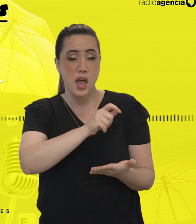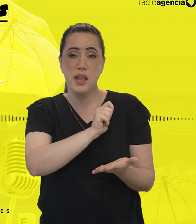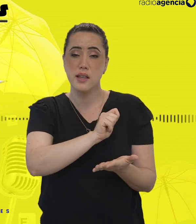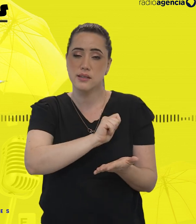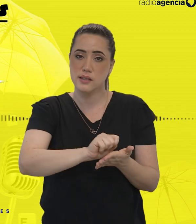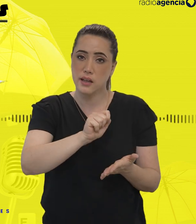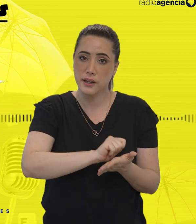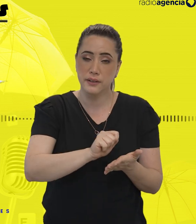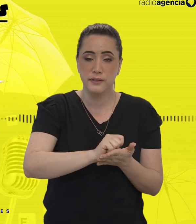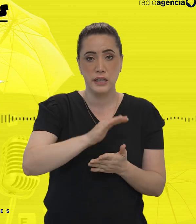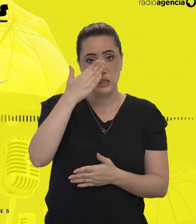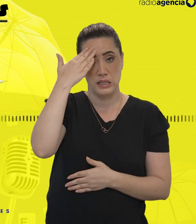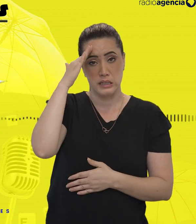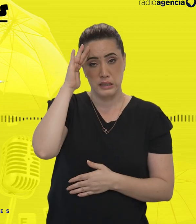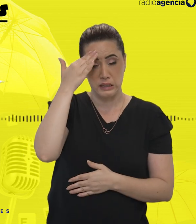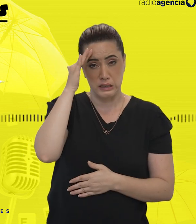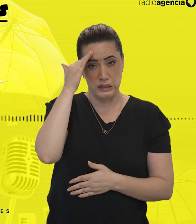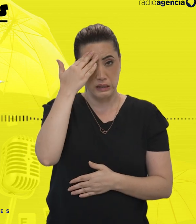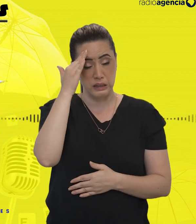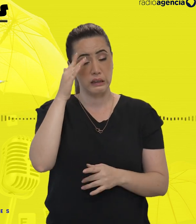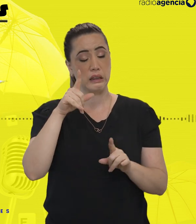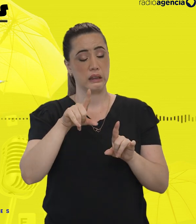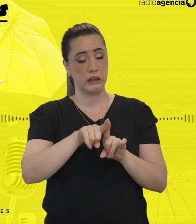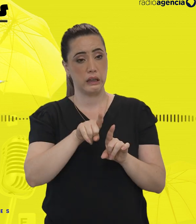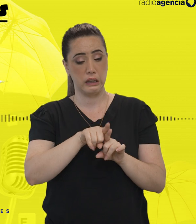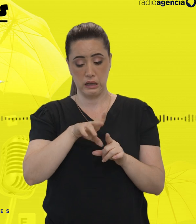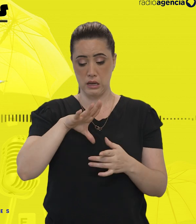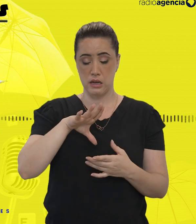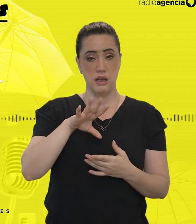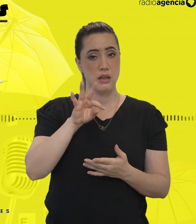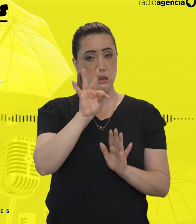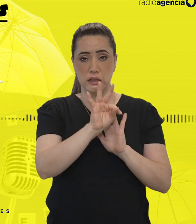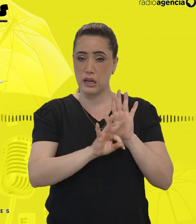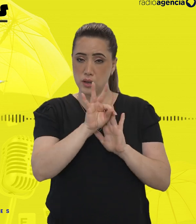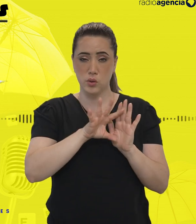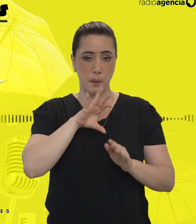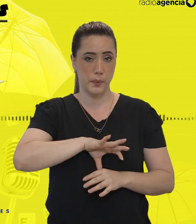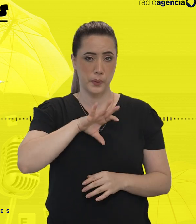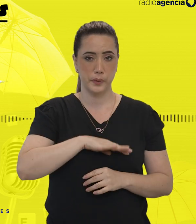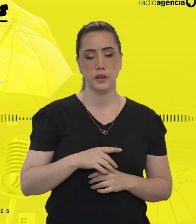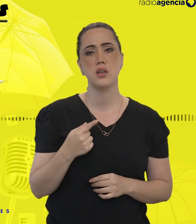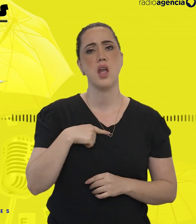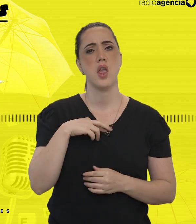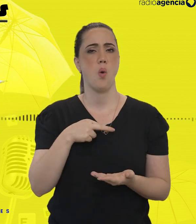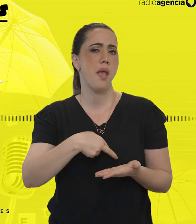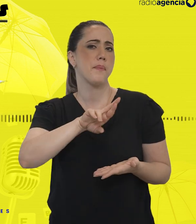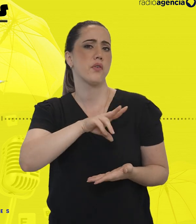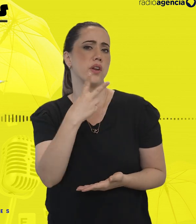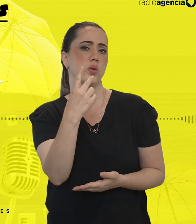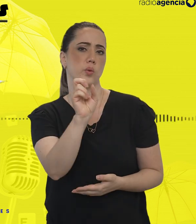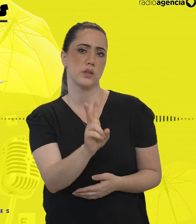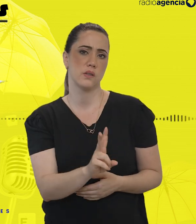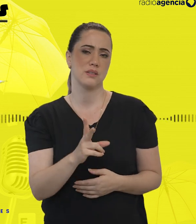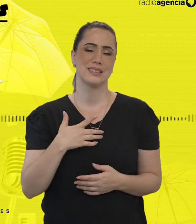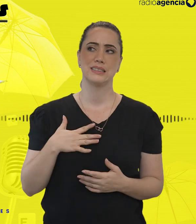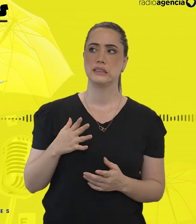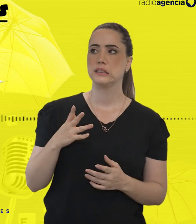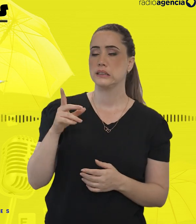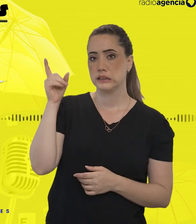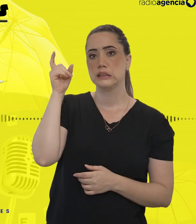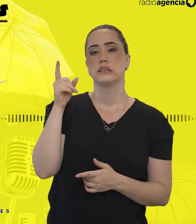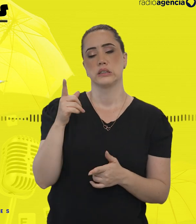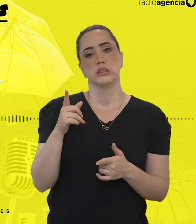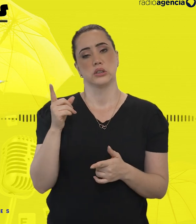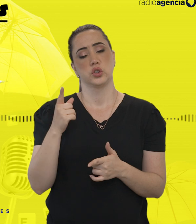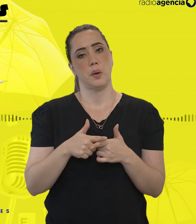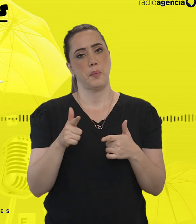português. Na escola, repeti duas vezes. Tinha um problema de segurança, autoestima. Até